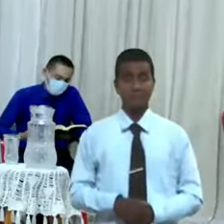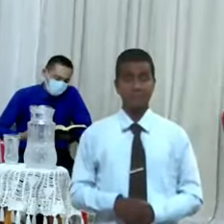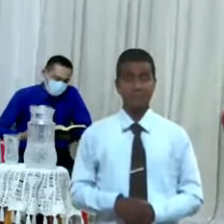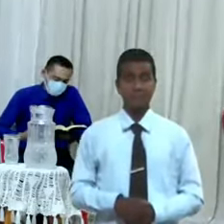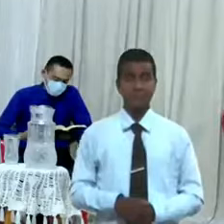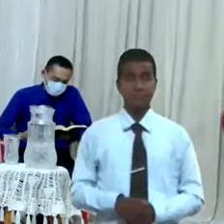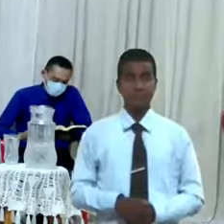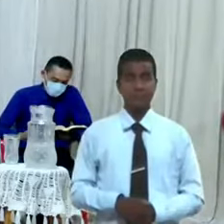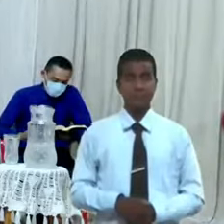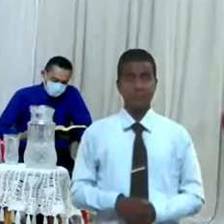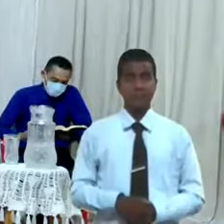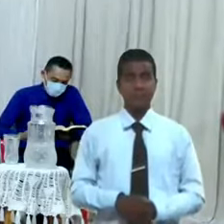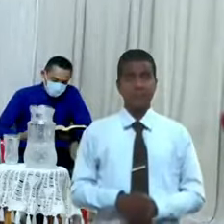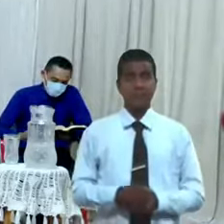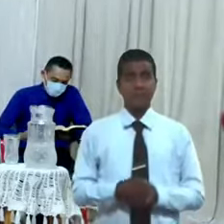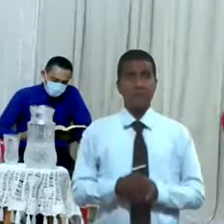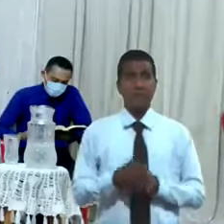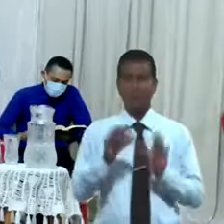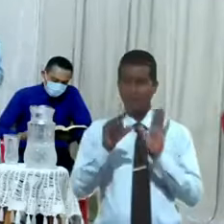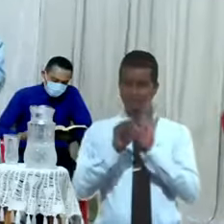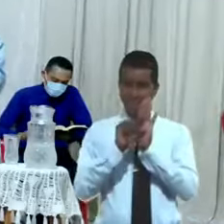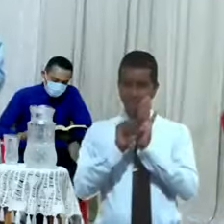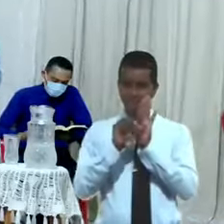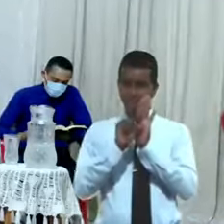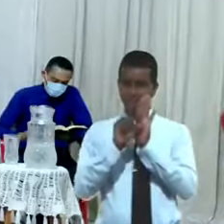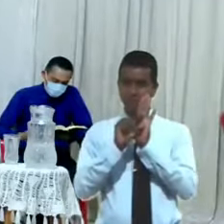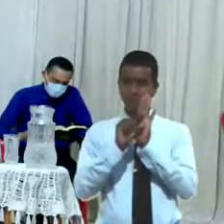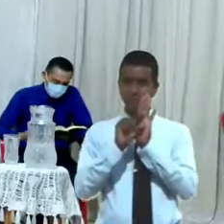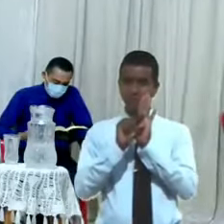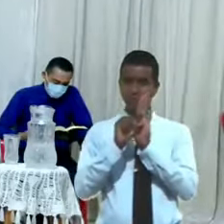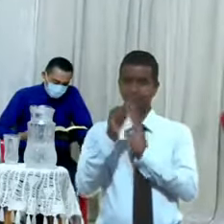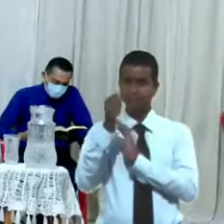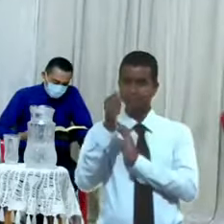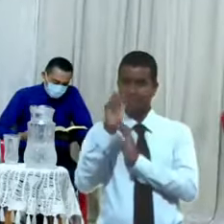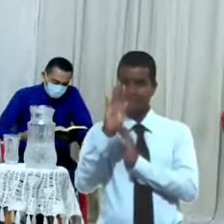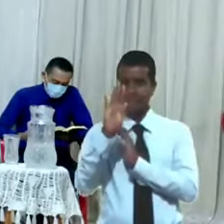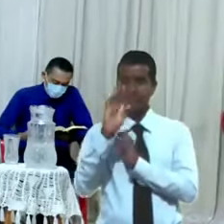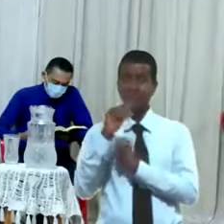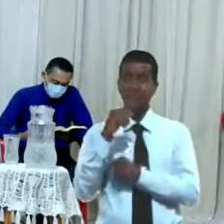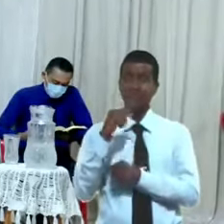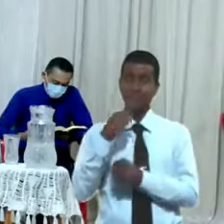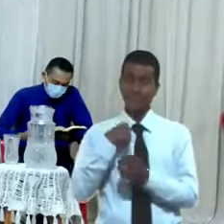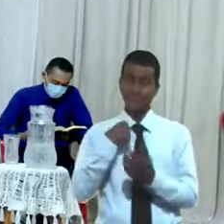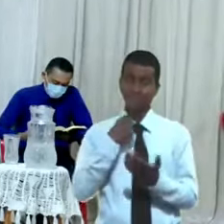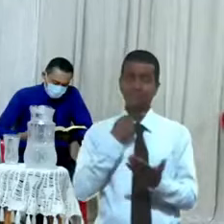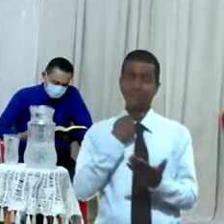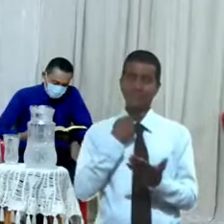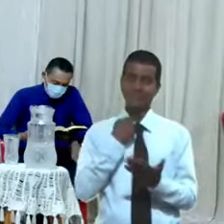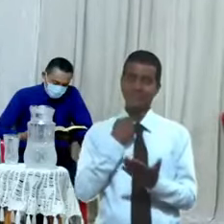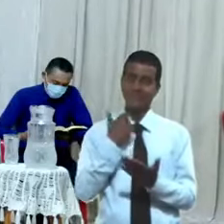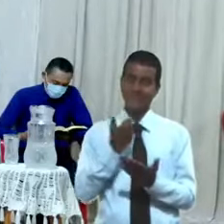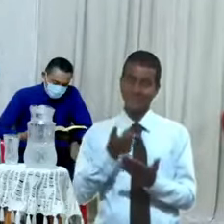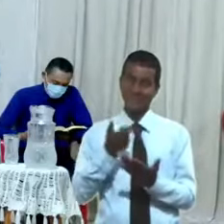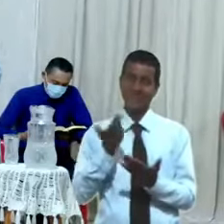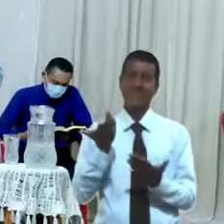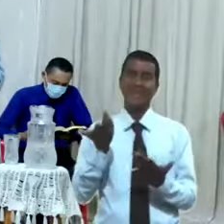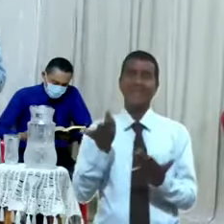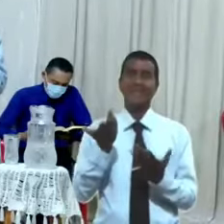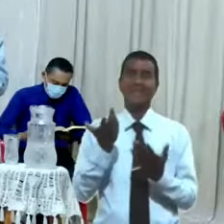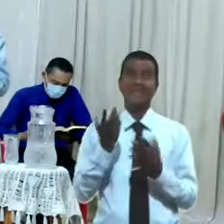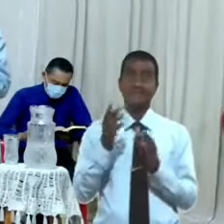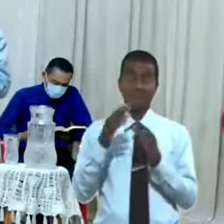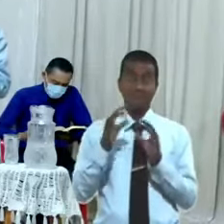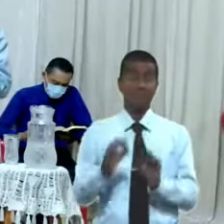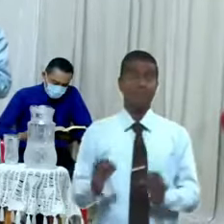14, me parece un versículo muy valioso.